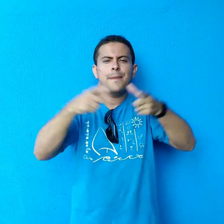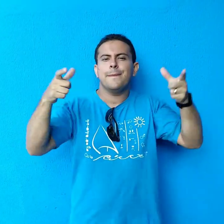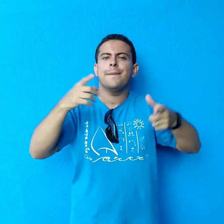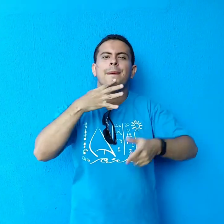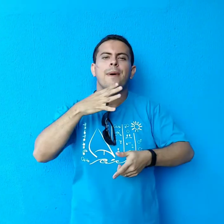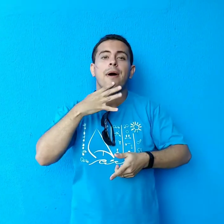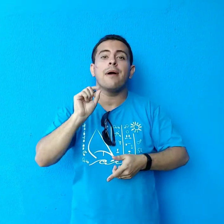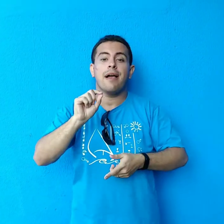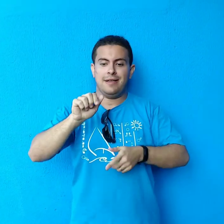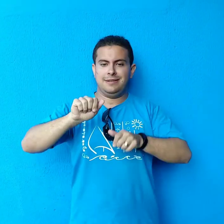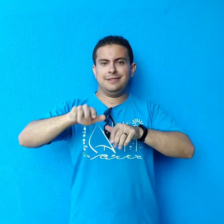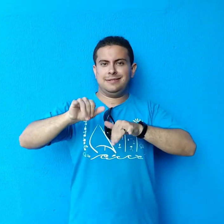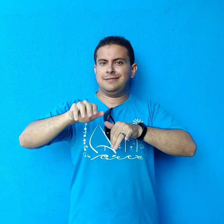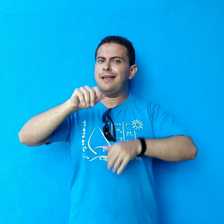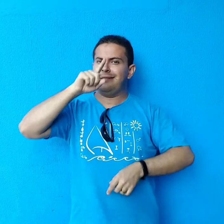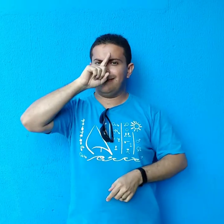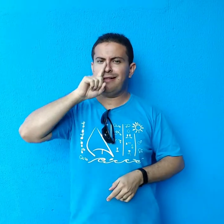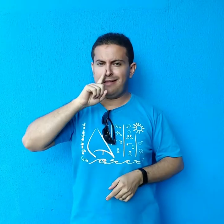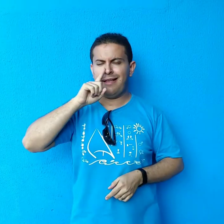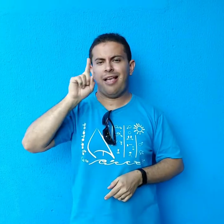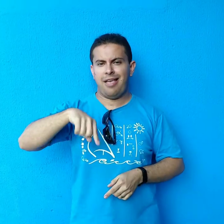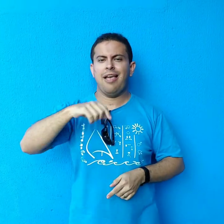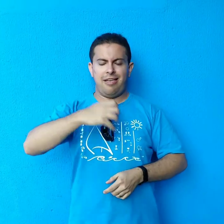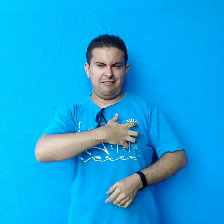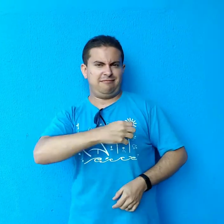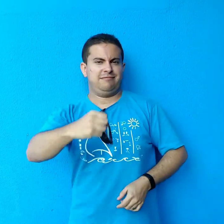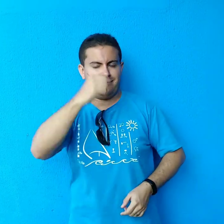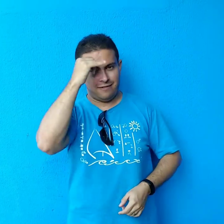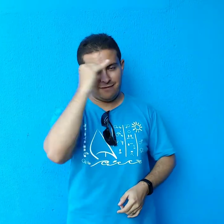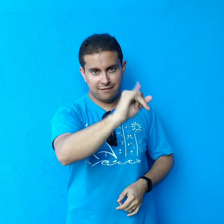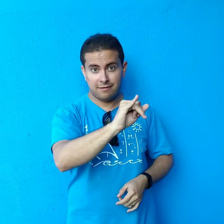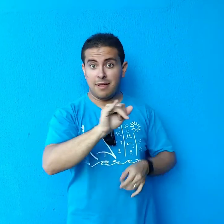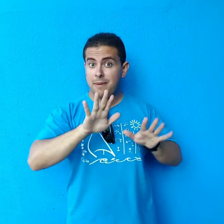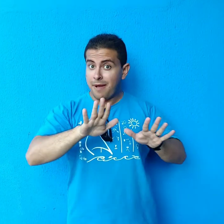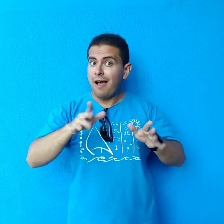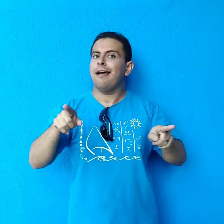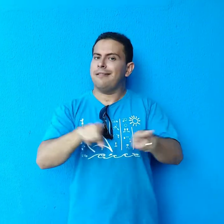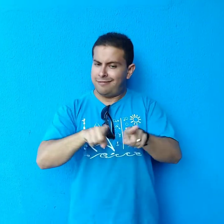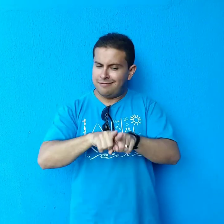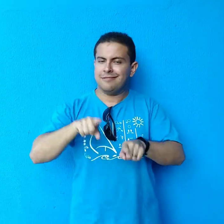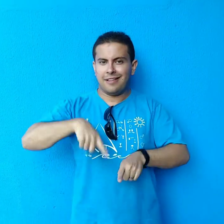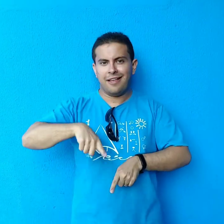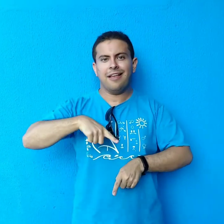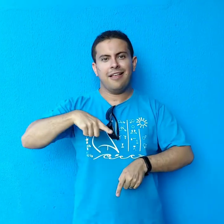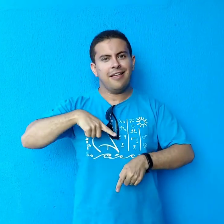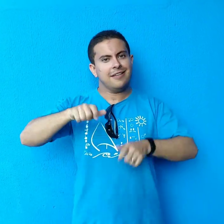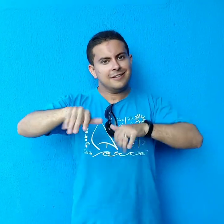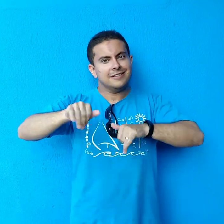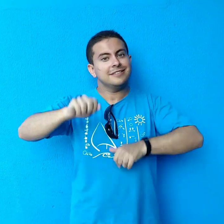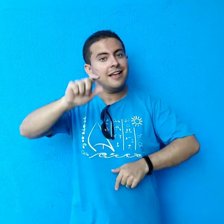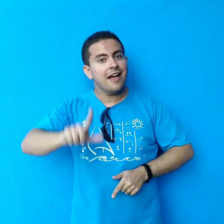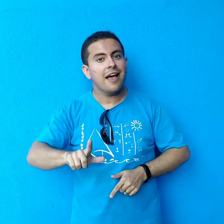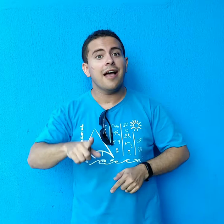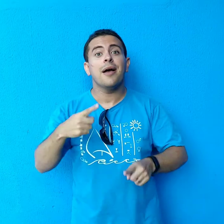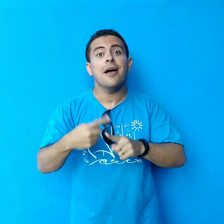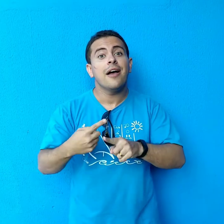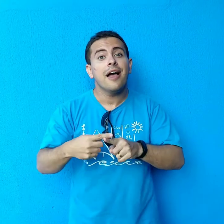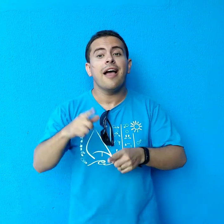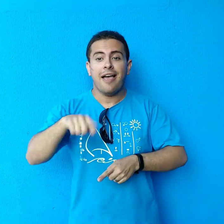Como assim? A maioria das pessoas conhece o setembro amarelo, que é de prevenção contra o suicídio, mas também tem o setembro azul,